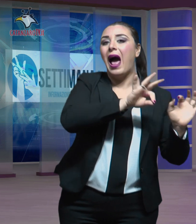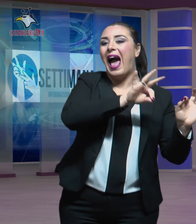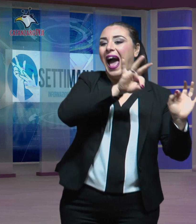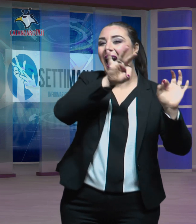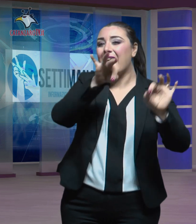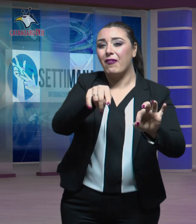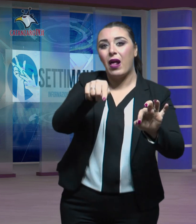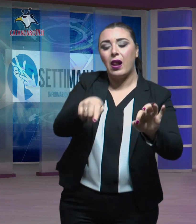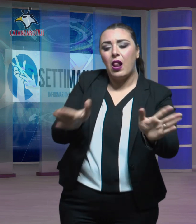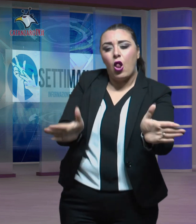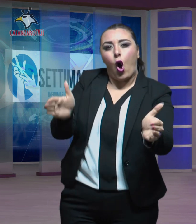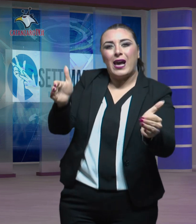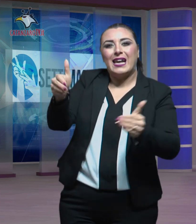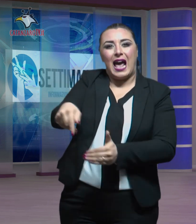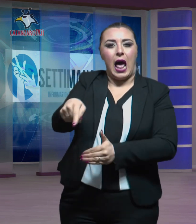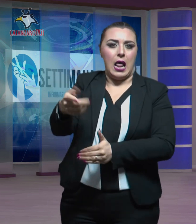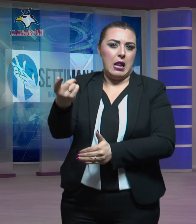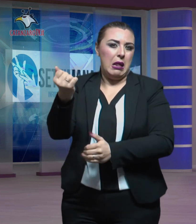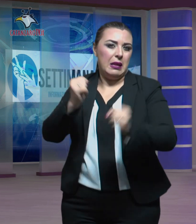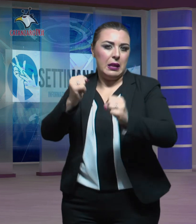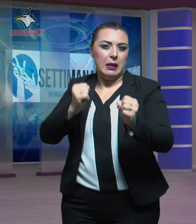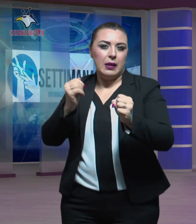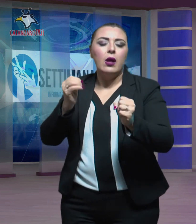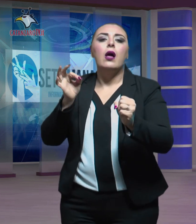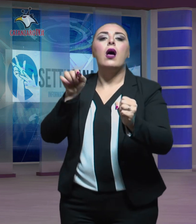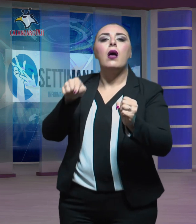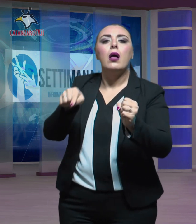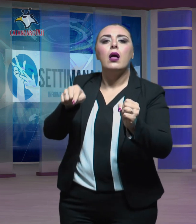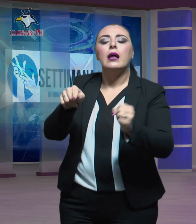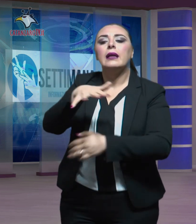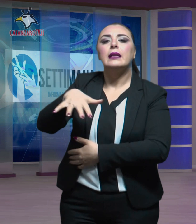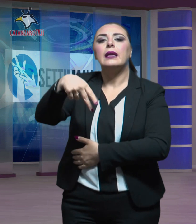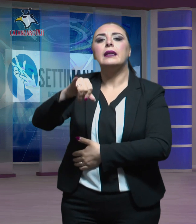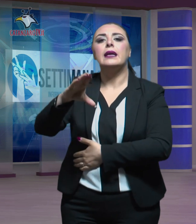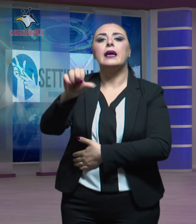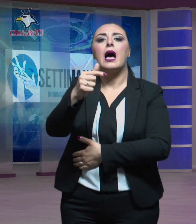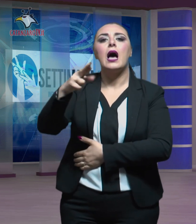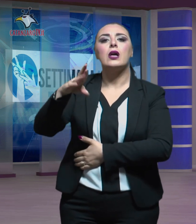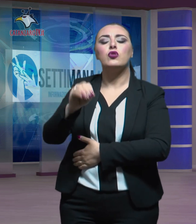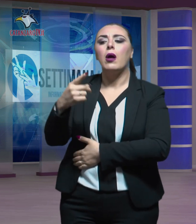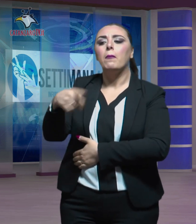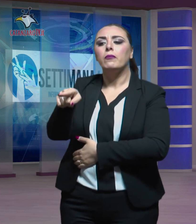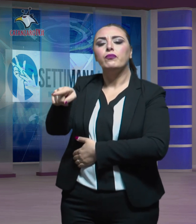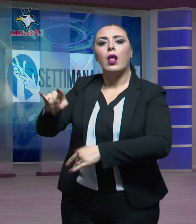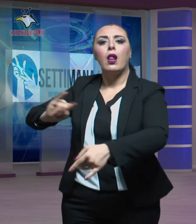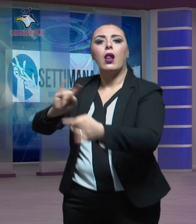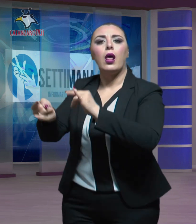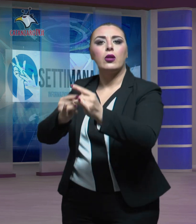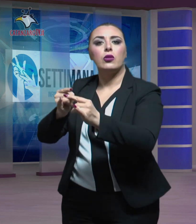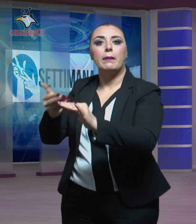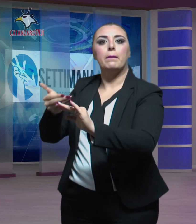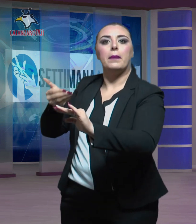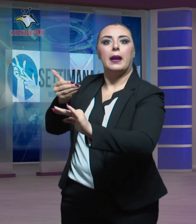nei pressi di un locale notturno del quartiere Nicastro per una lite scoppiata in